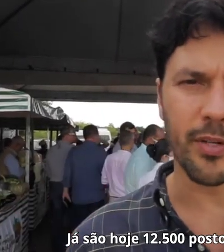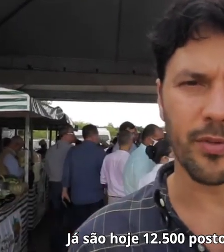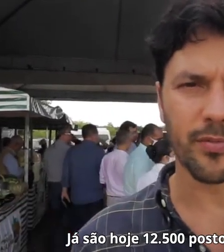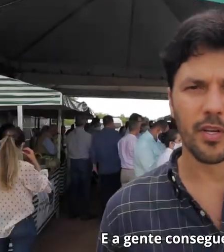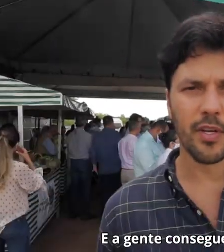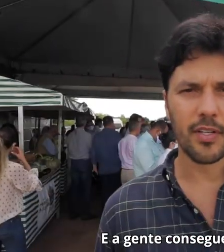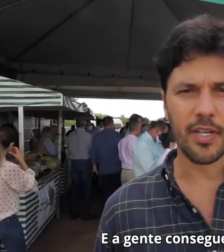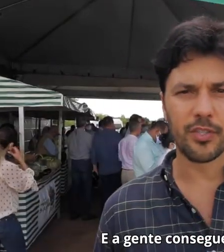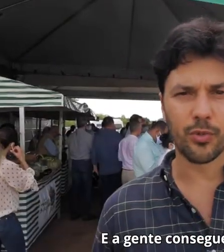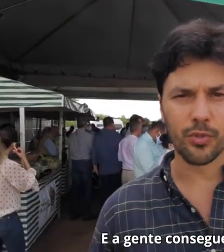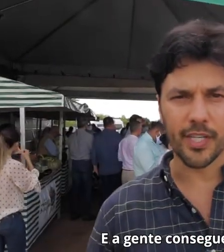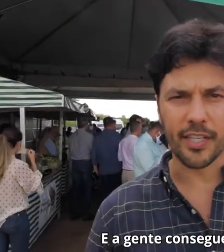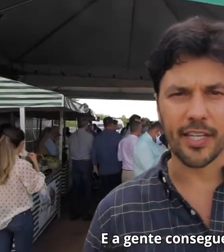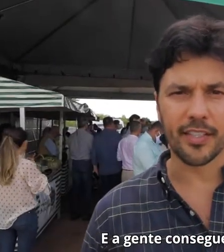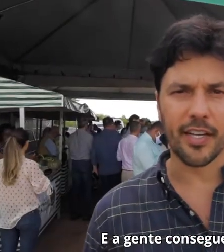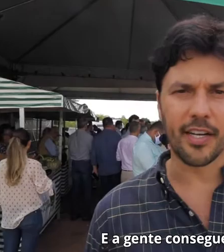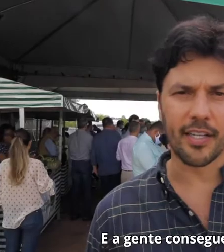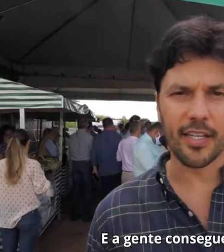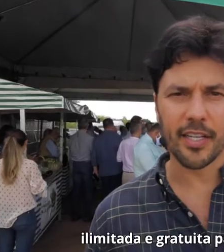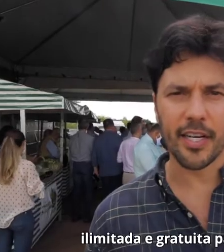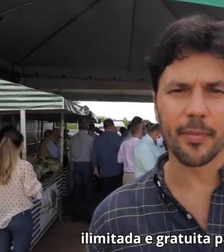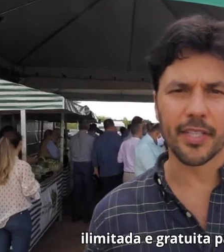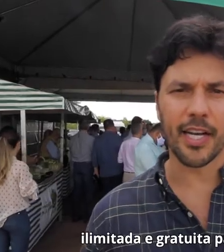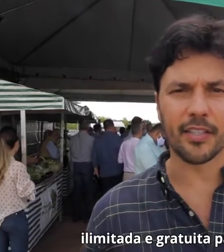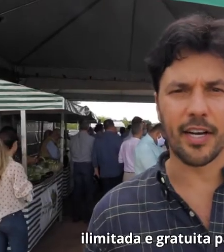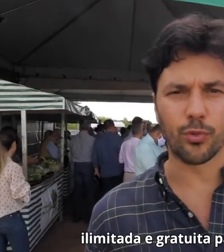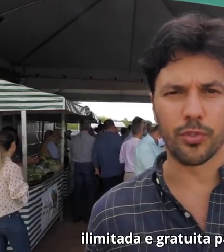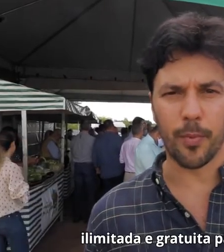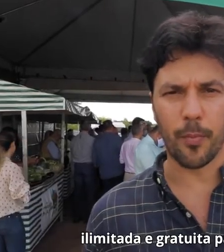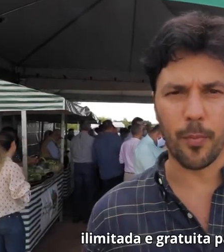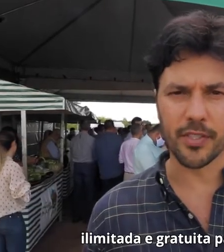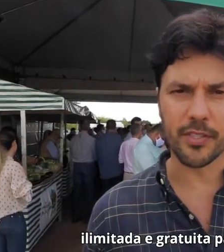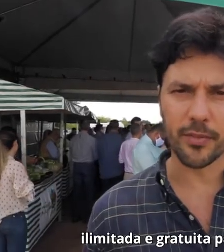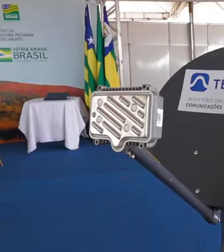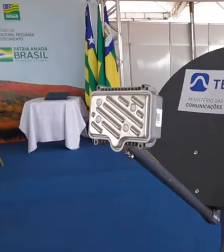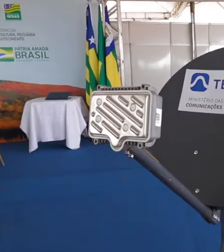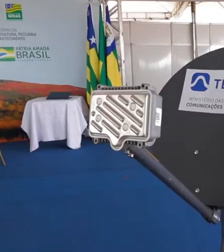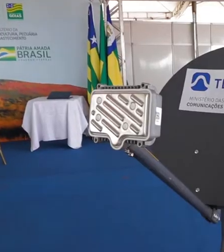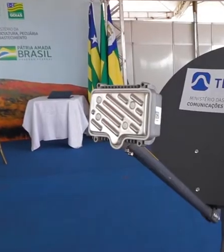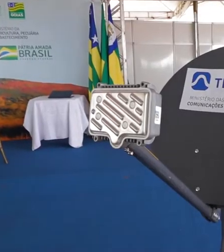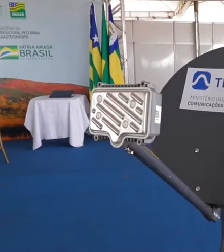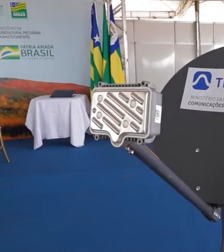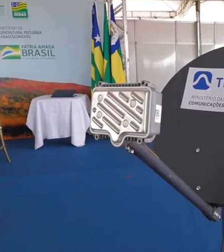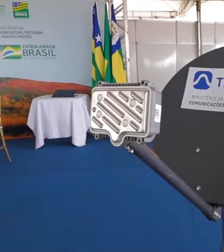no Brasil inteiro e a gente consegue dar internet ilimitada e gratuita para a população